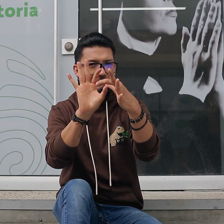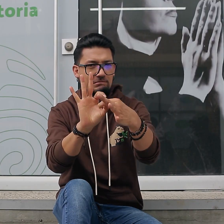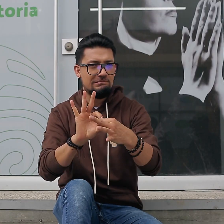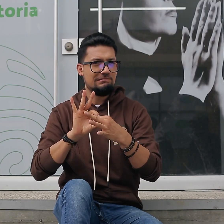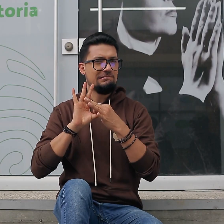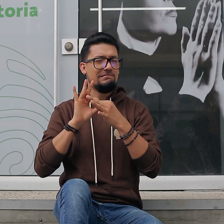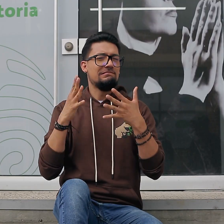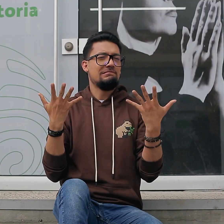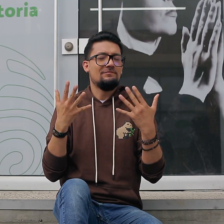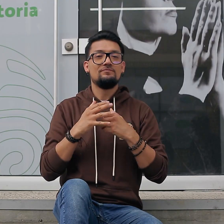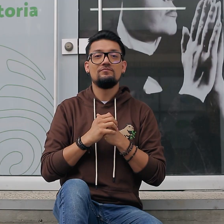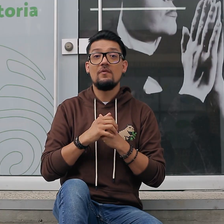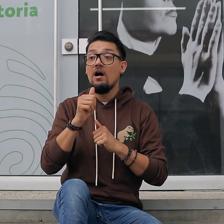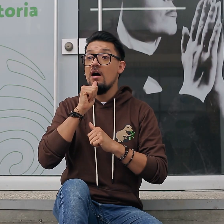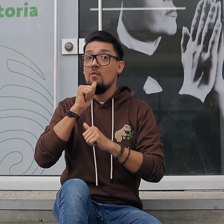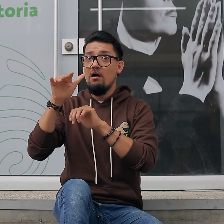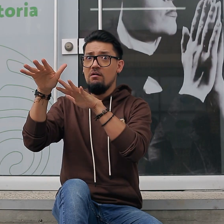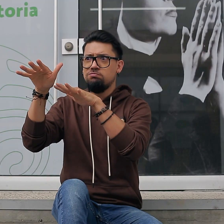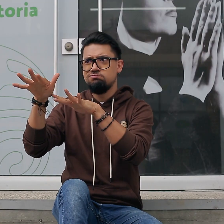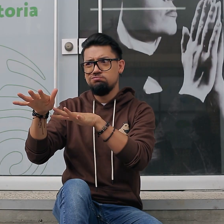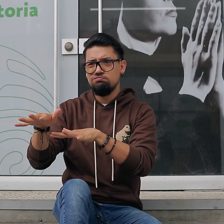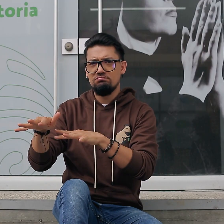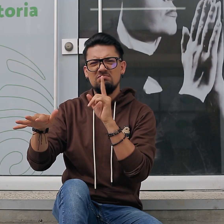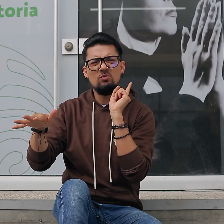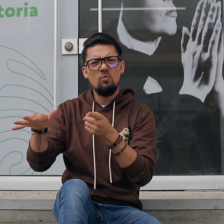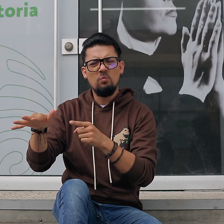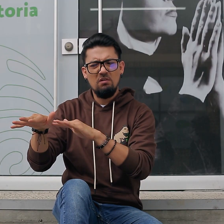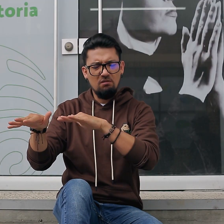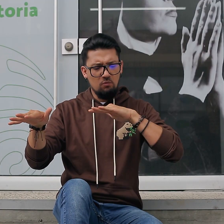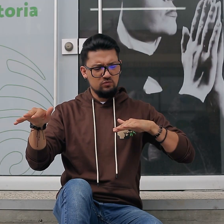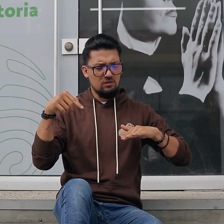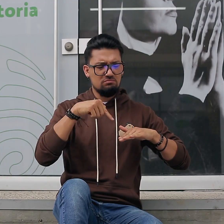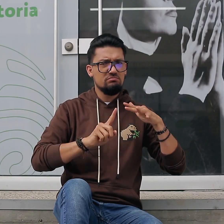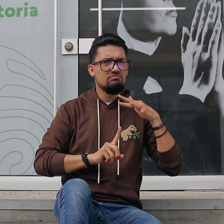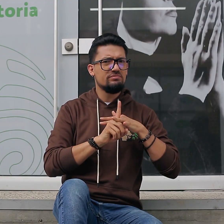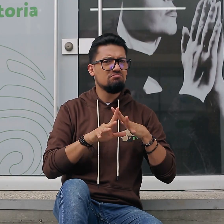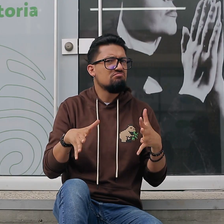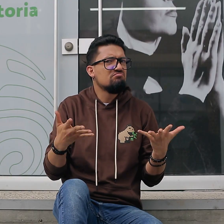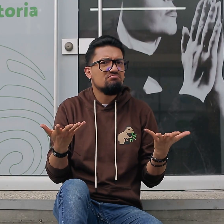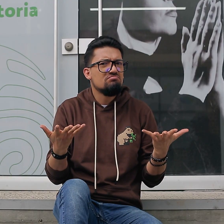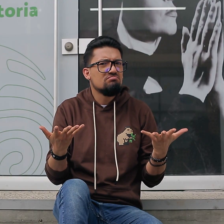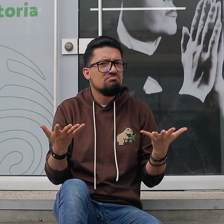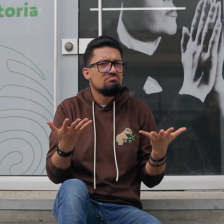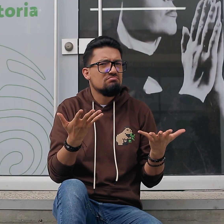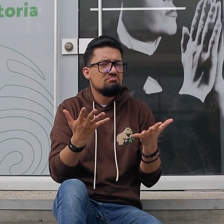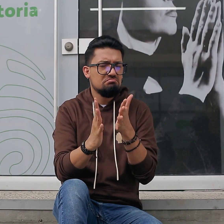Respecto a lo que me dices, ¿quisieras saber a qué se debe esta escasez que está surgiendo?